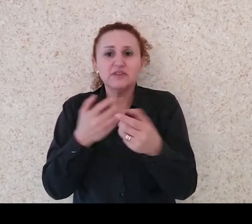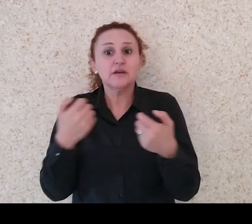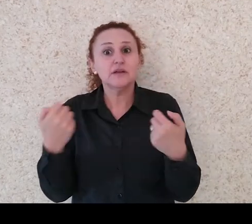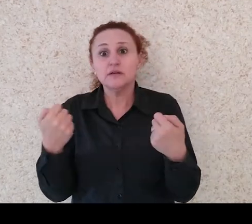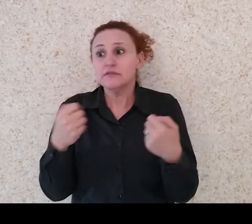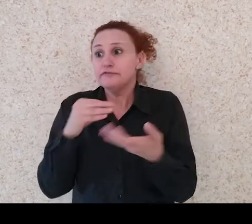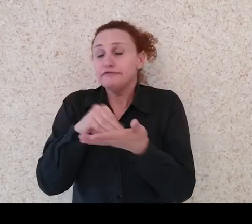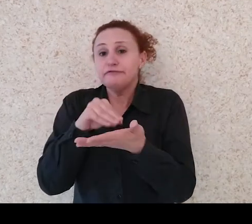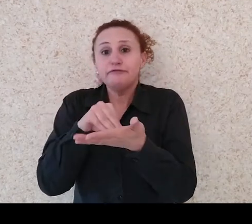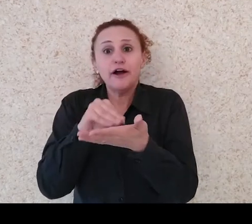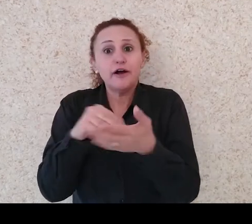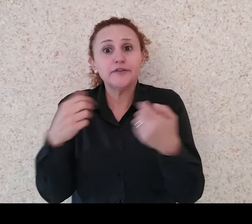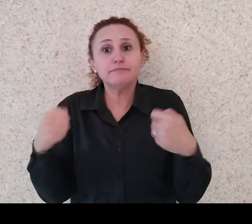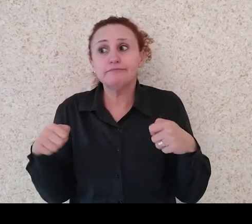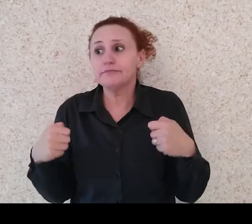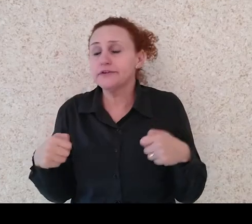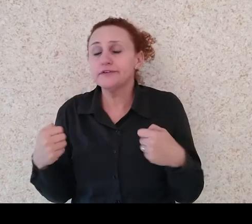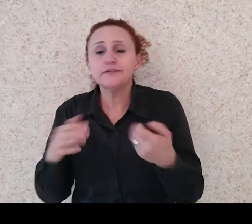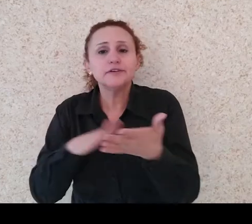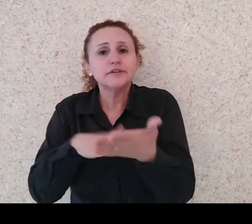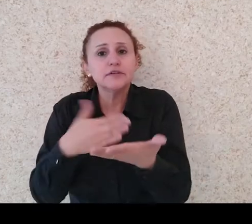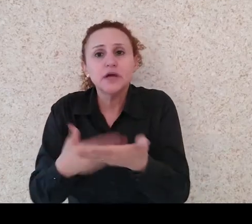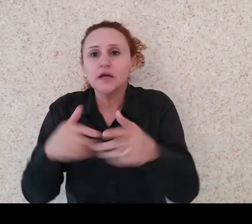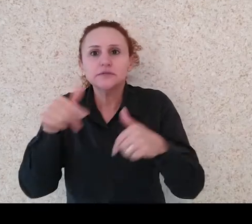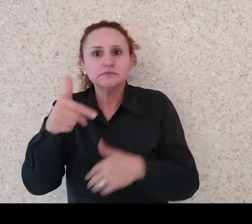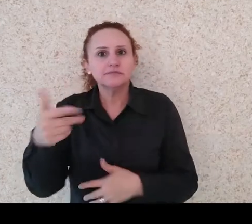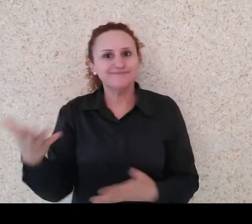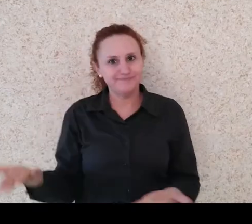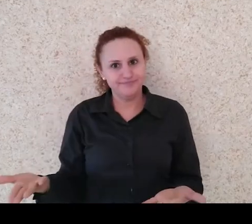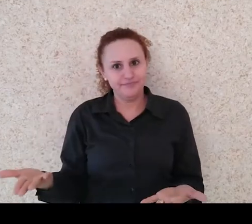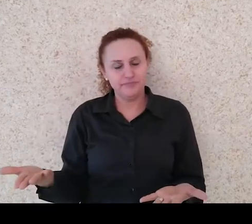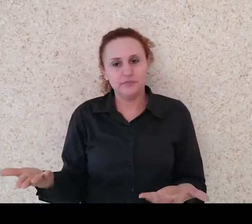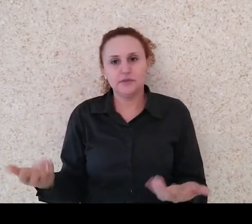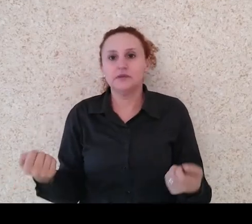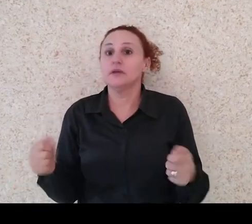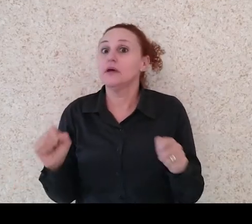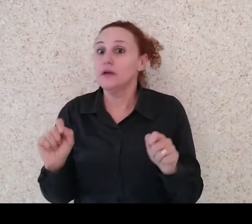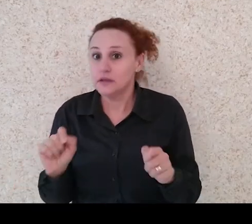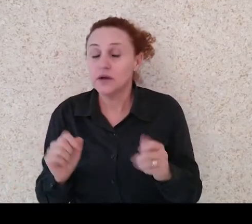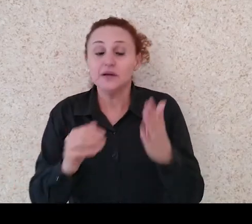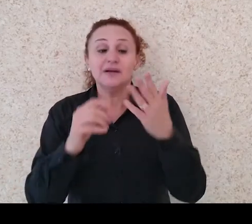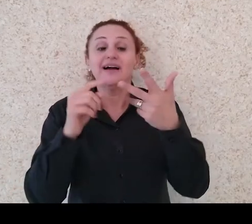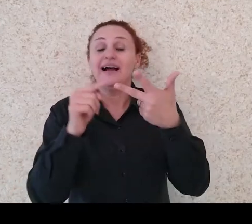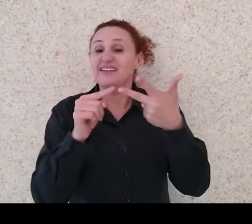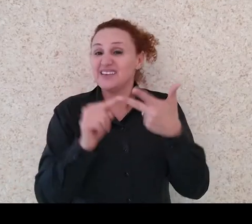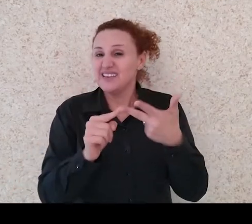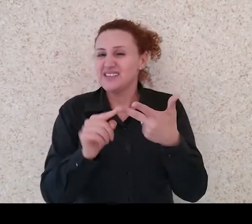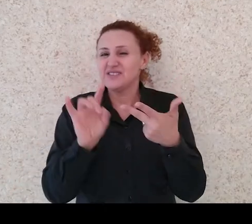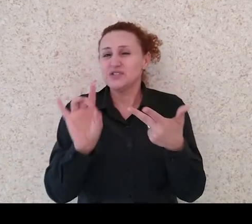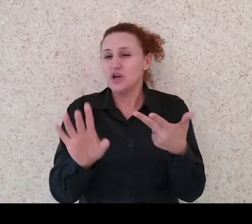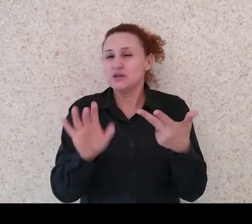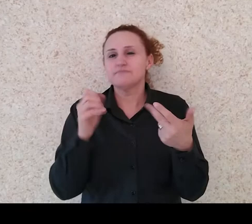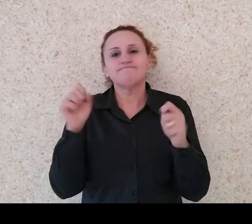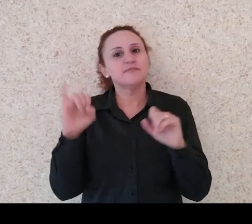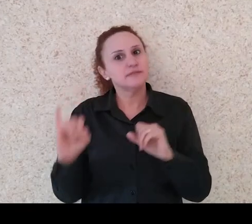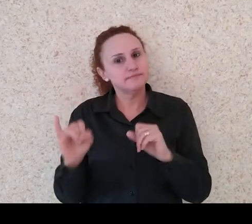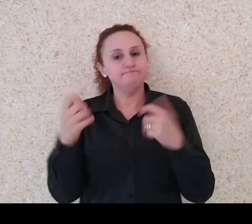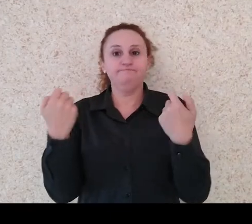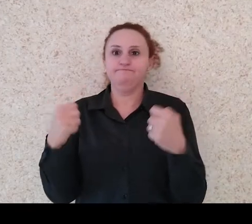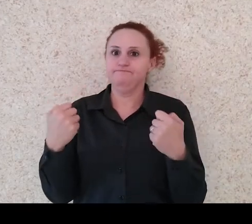né? Tem a demanda, tem um aluno lá que está sem o profissional, mas assim, o nível 3 é em último caso. E esse nível 3, ele